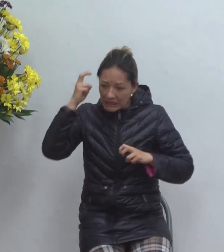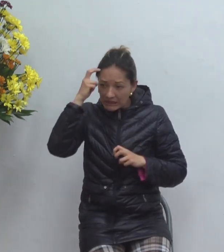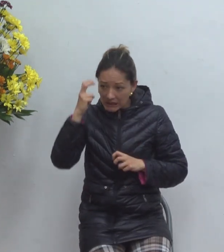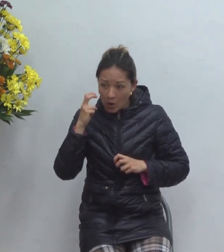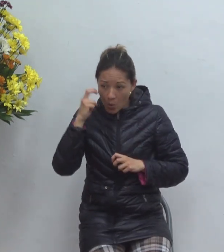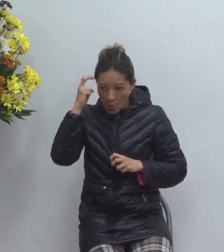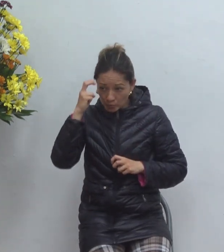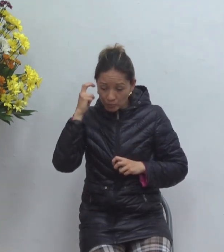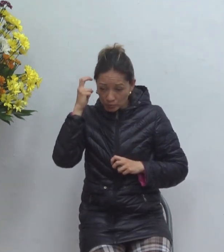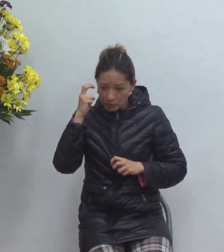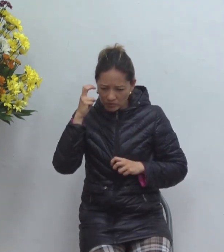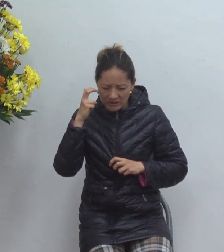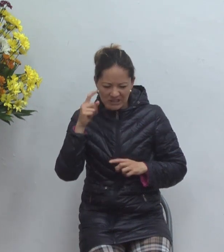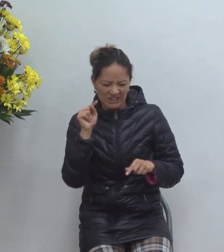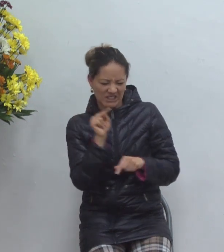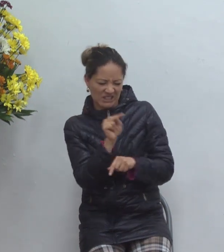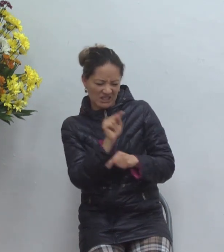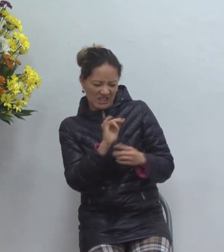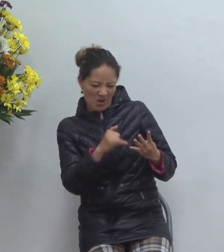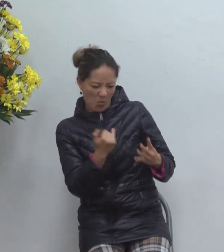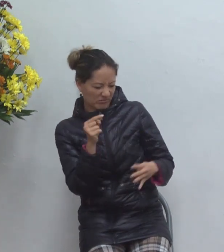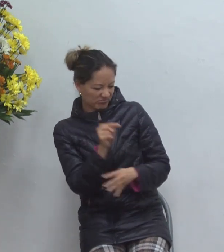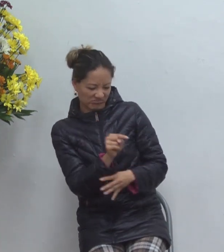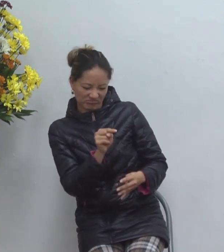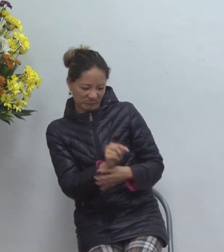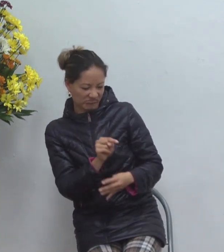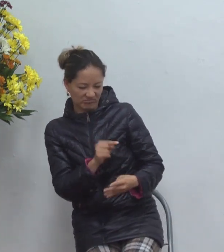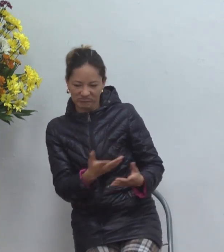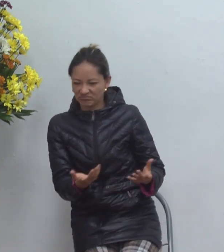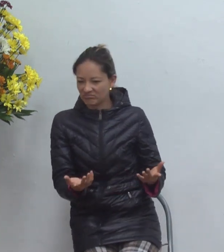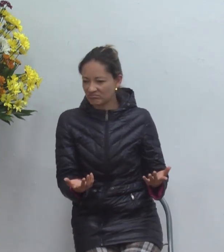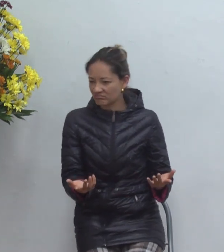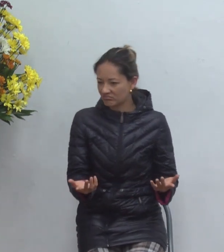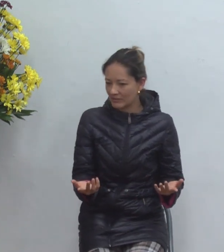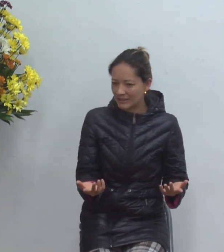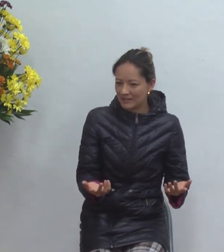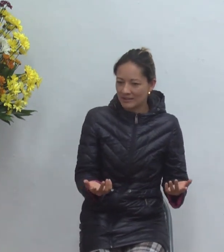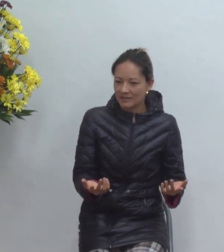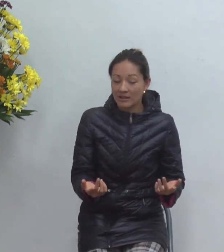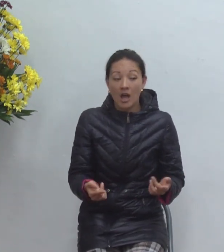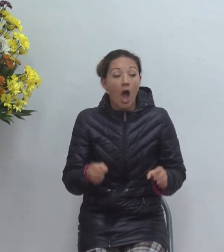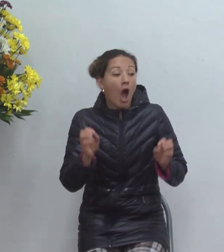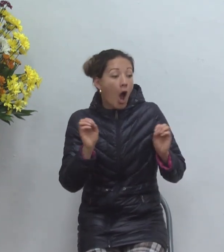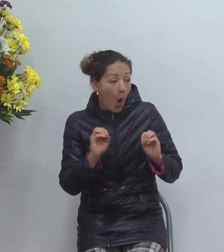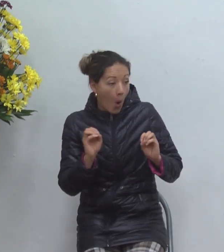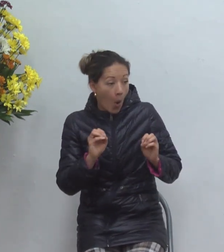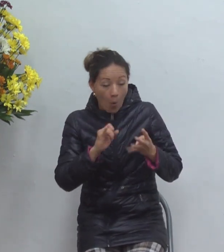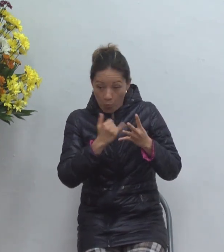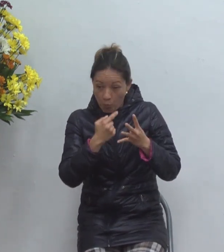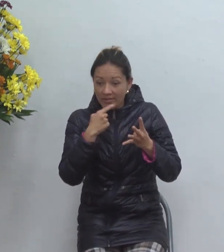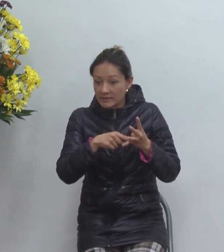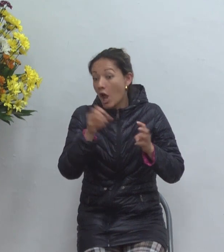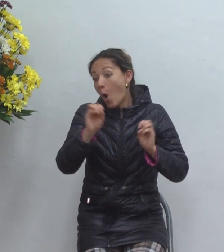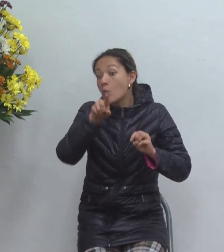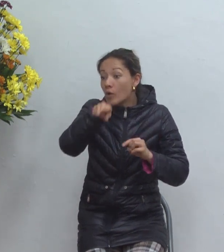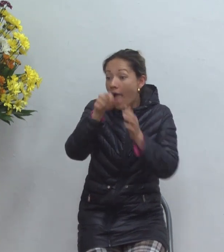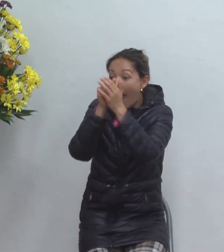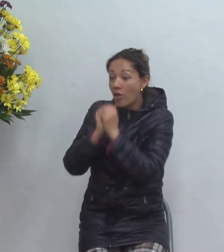porque porque el evangelio de Juan no lo deja uno escapar o usted adora a Jesús o usted